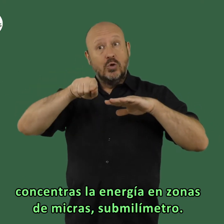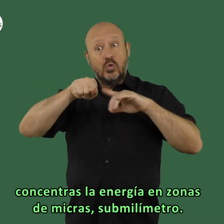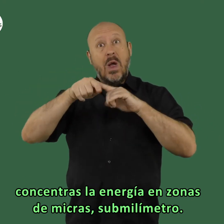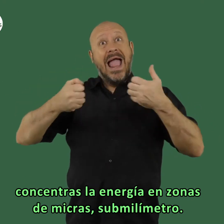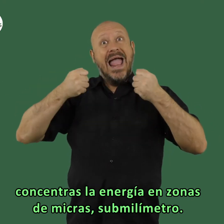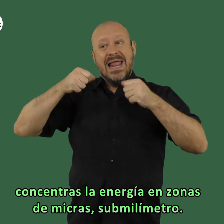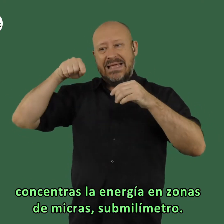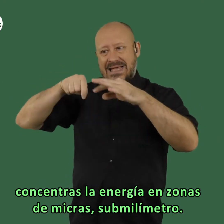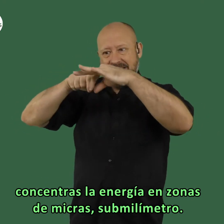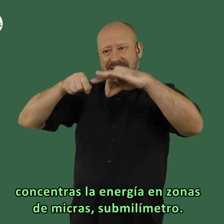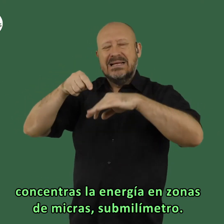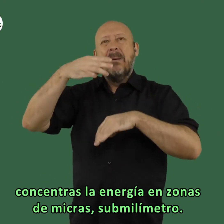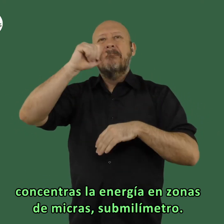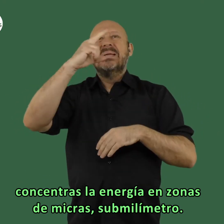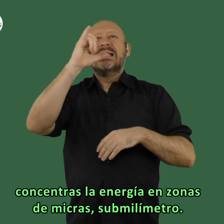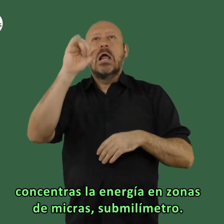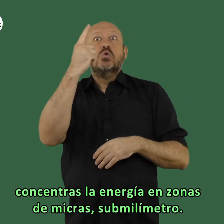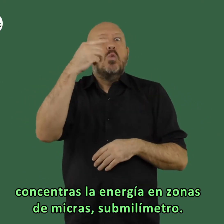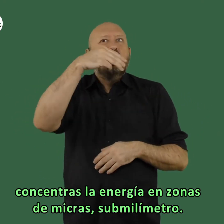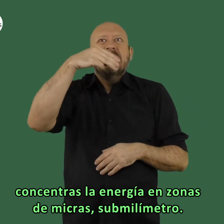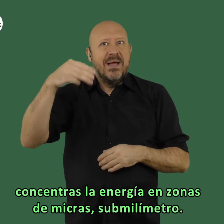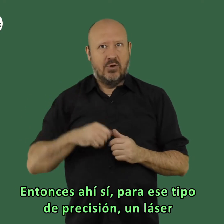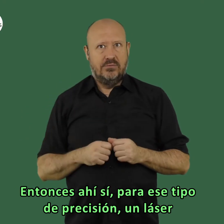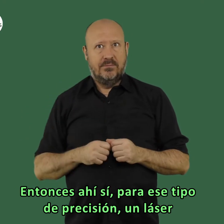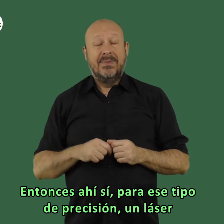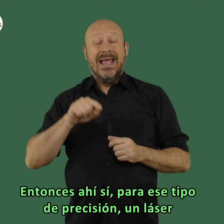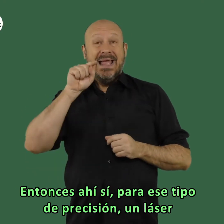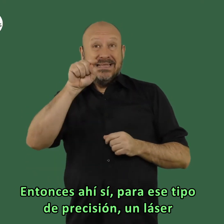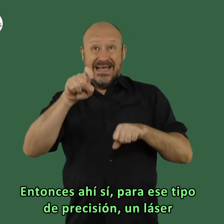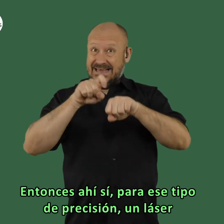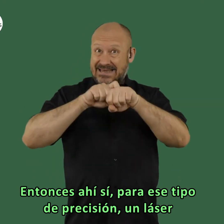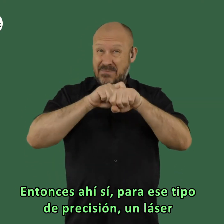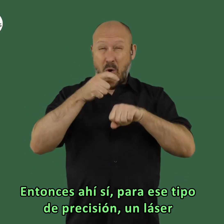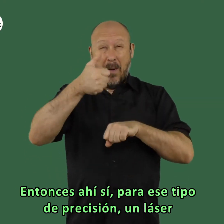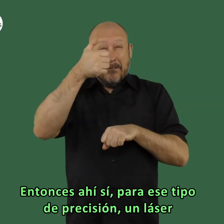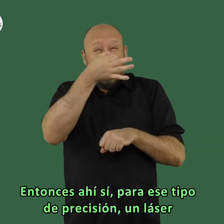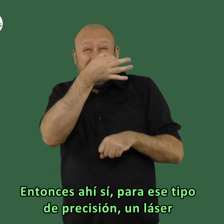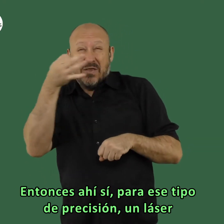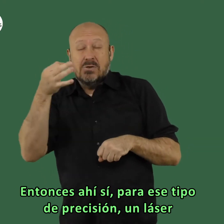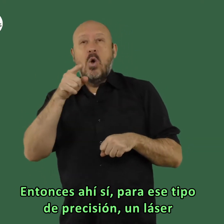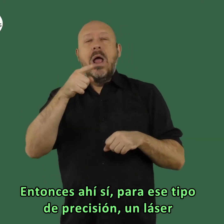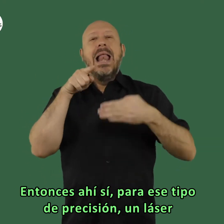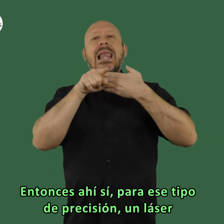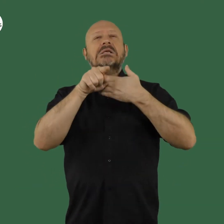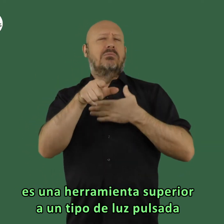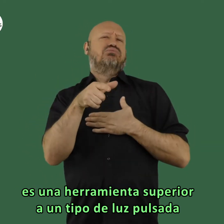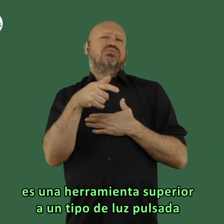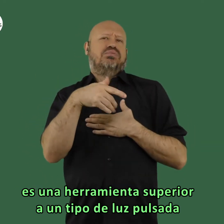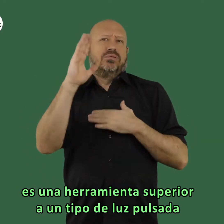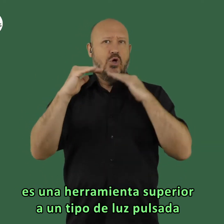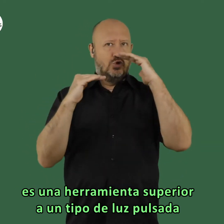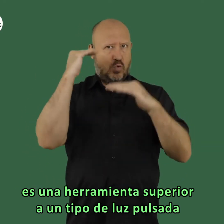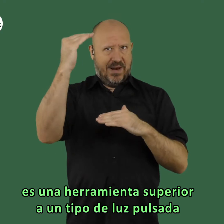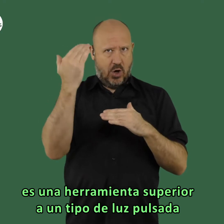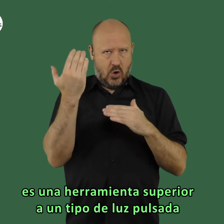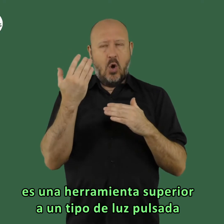concentra la energía en zonas de micras un milímetro entonces ahí sí para esas ese tipo de precisión un láser es una